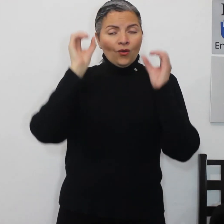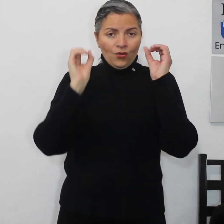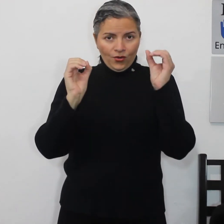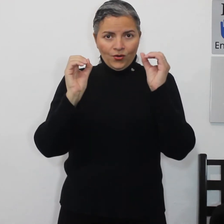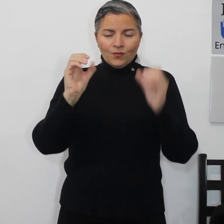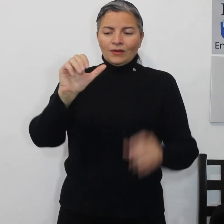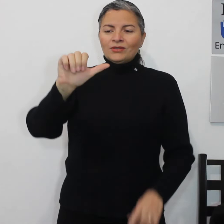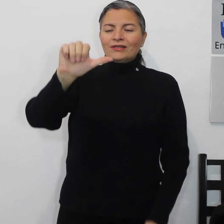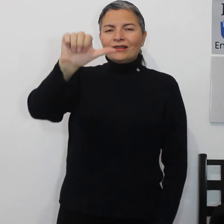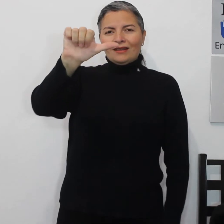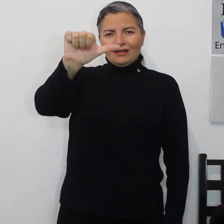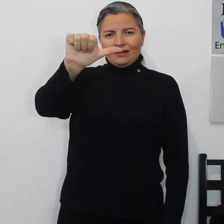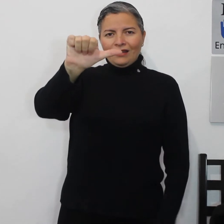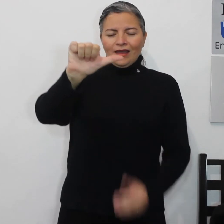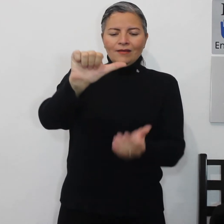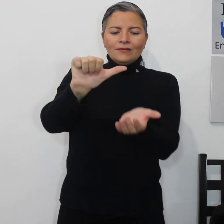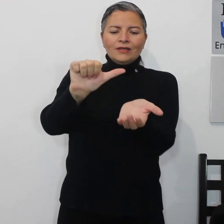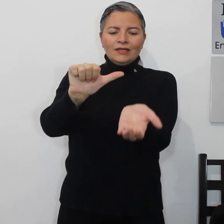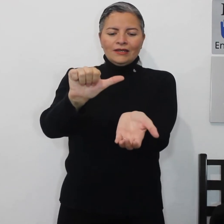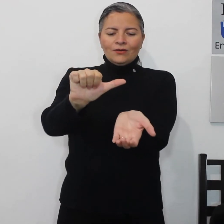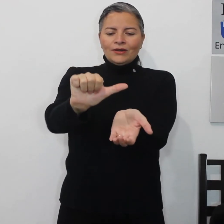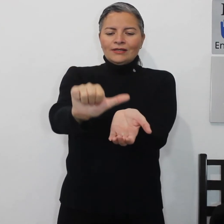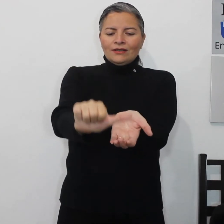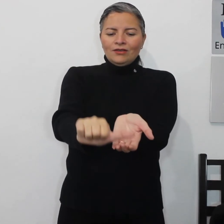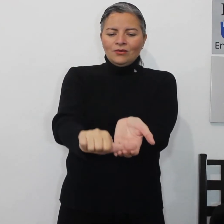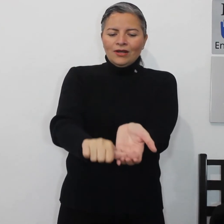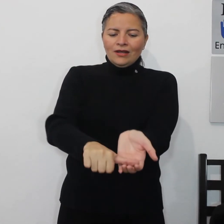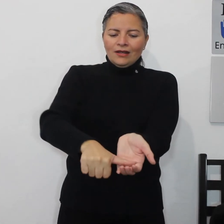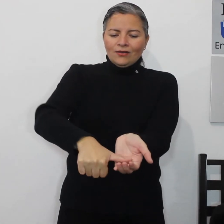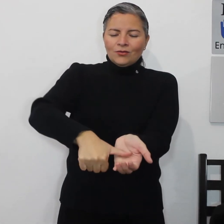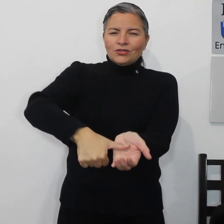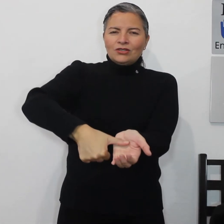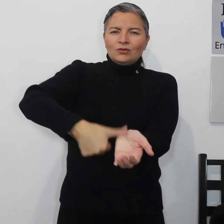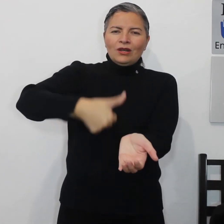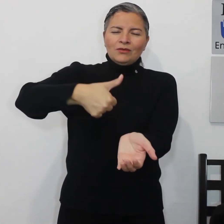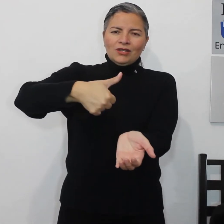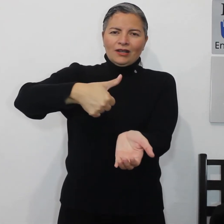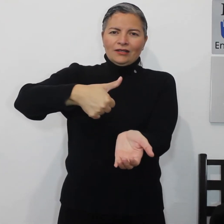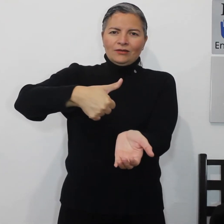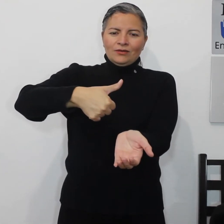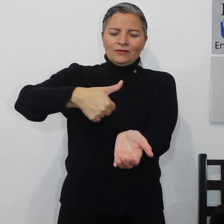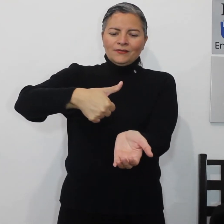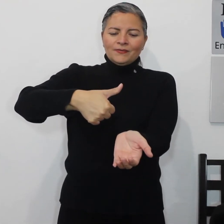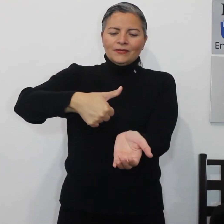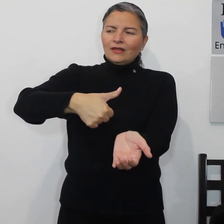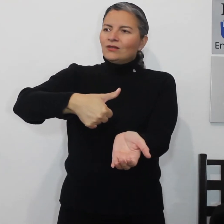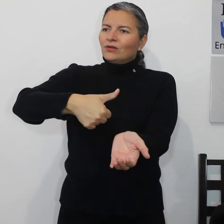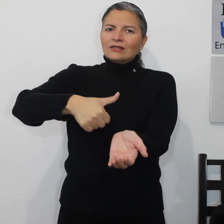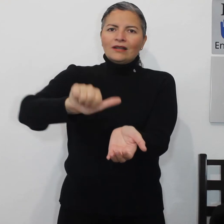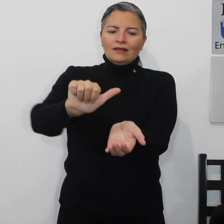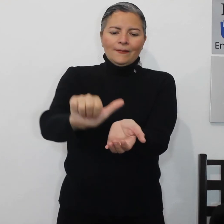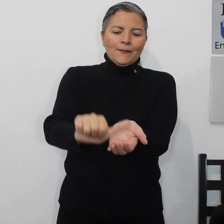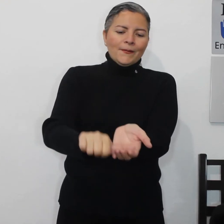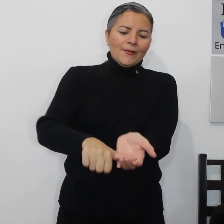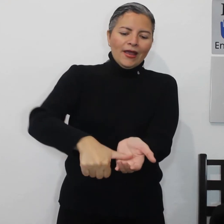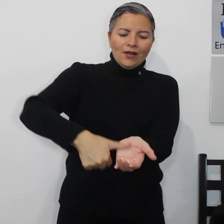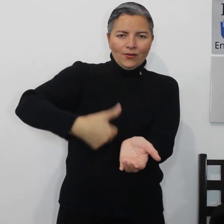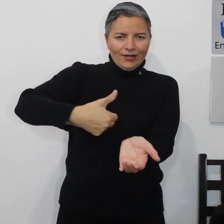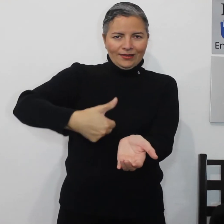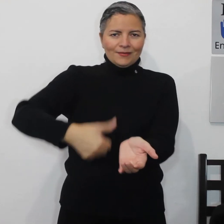o vamos a hacer la letra A y con esta figura como si estuviéramos sacándolo de su cascarita aguacate